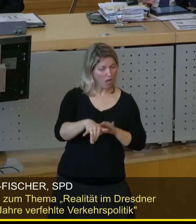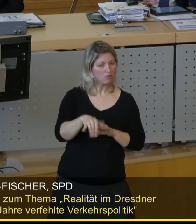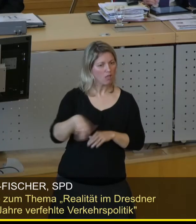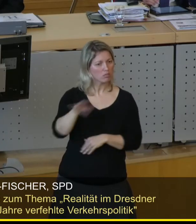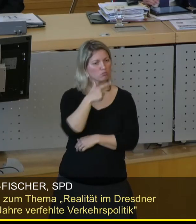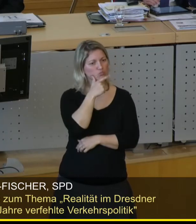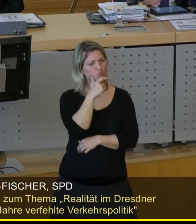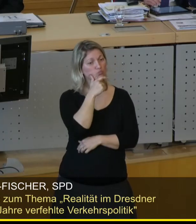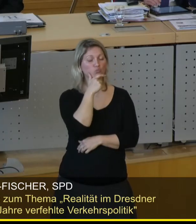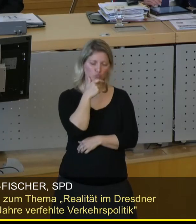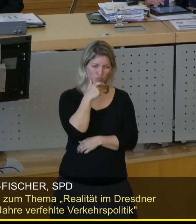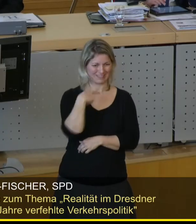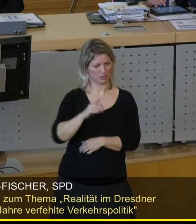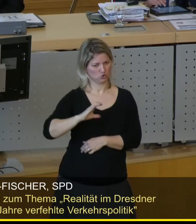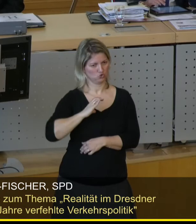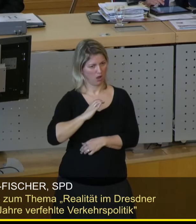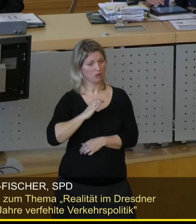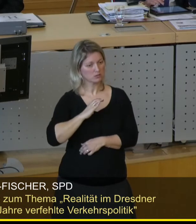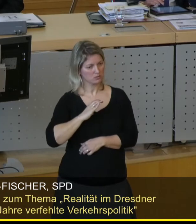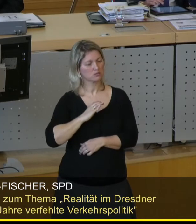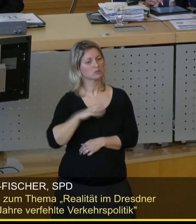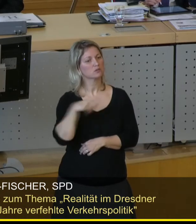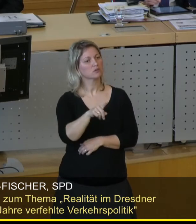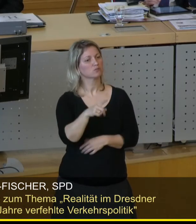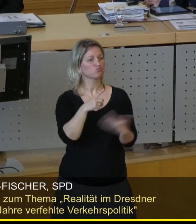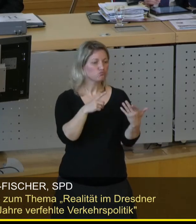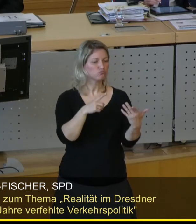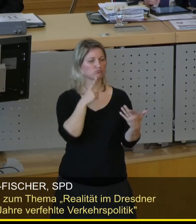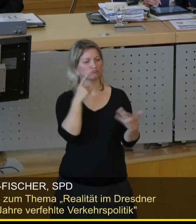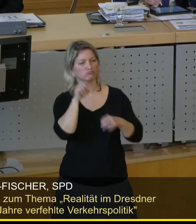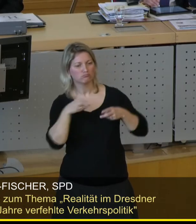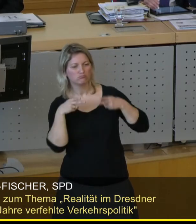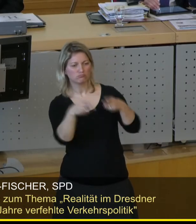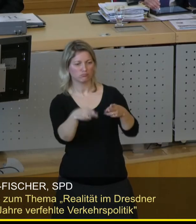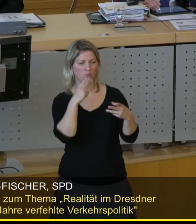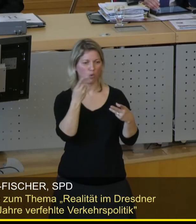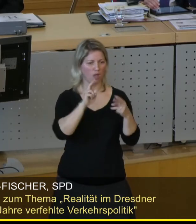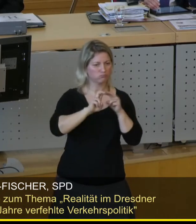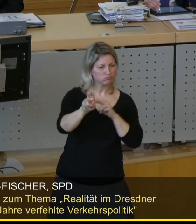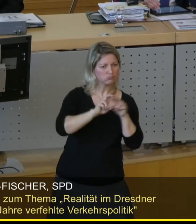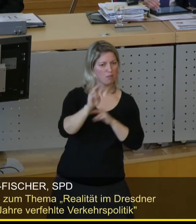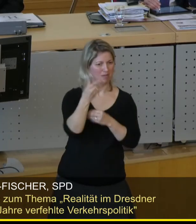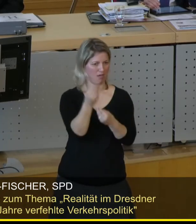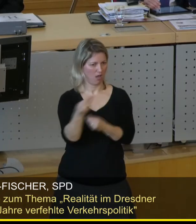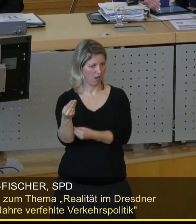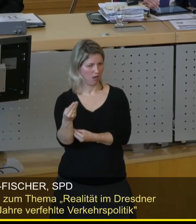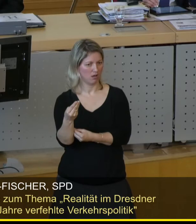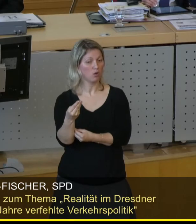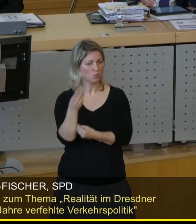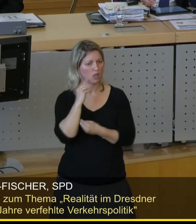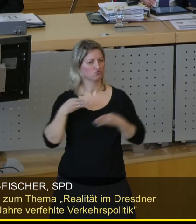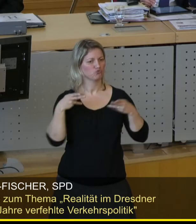dann haben auch diese Verkehrsträger eine Chance, stärker zu werden. Und damit entlasten wir unsere Straßen. In diesem Sinne, glaube ich,